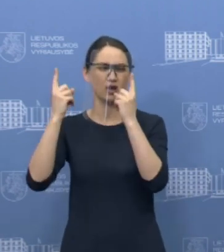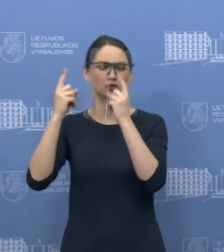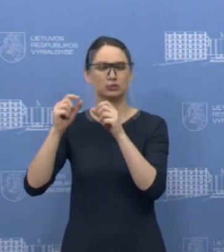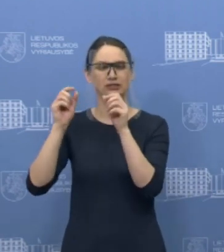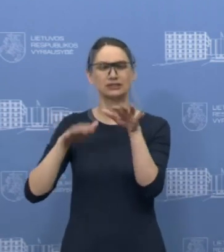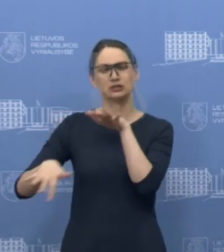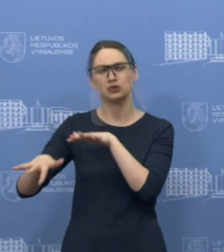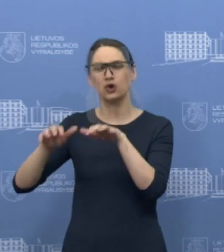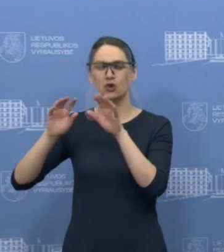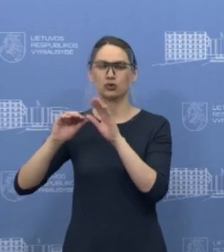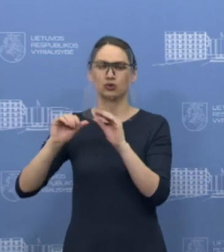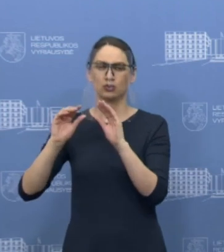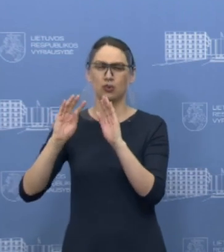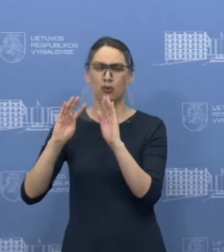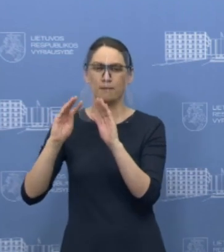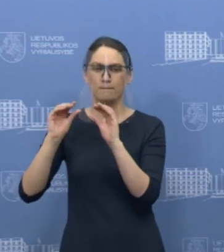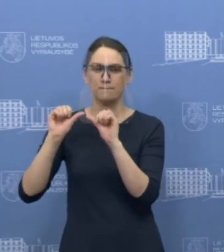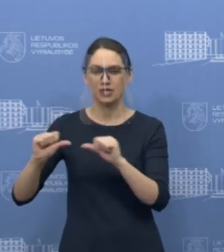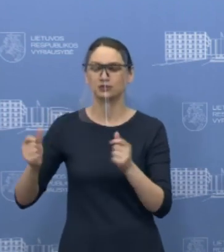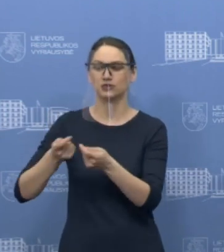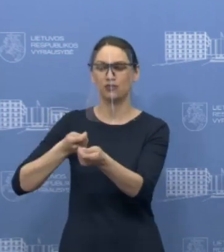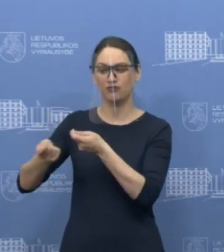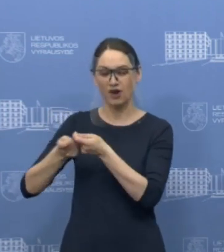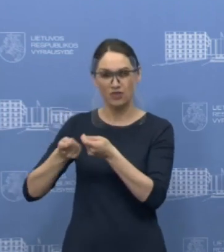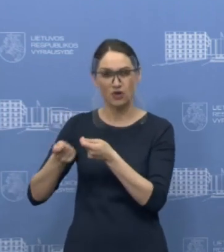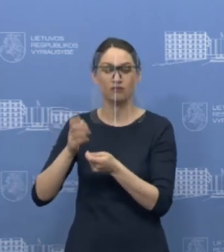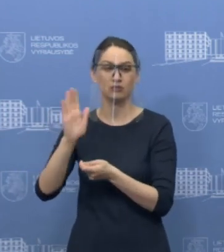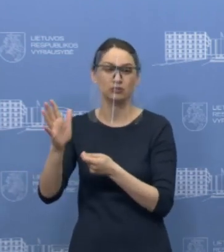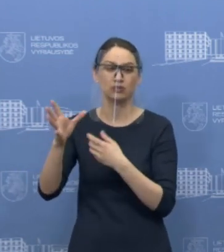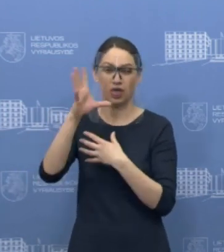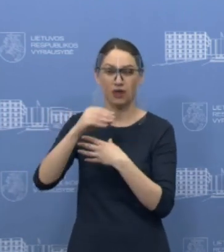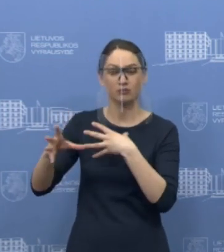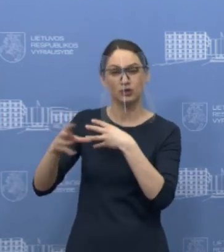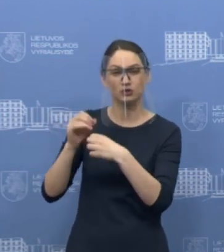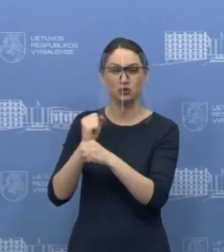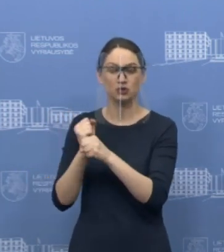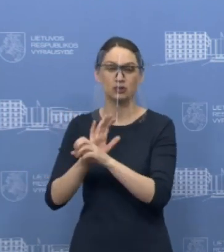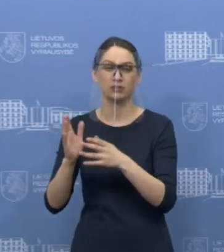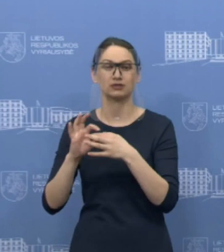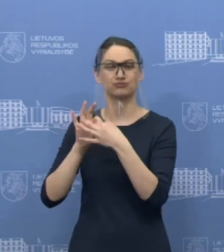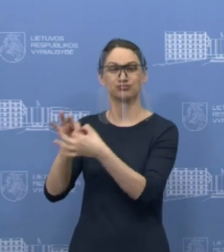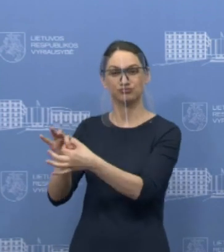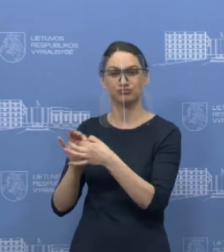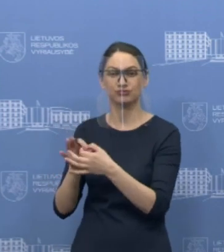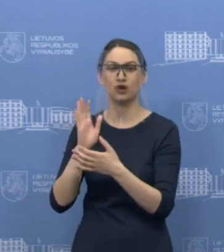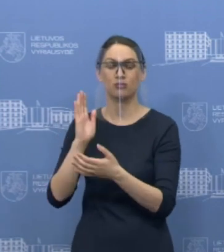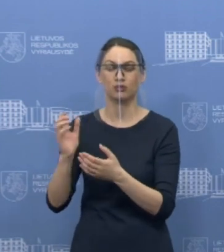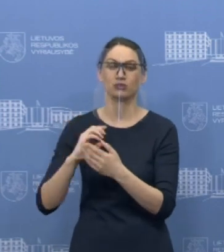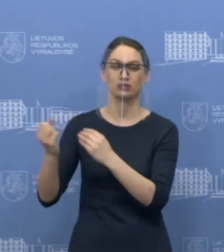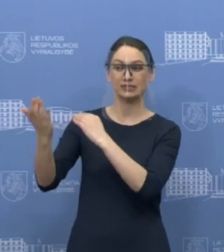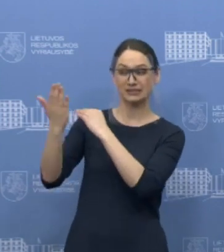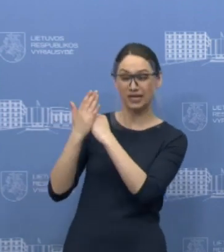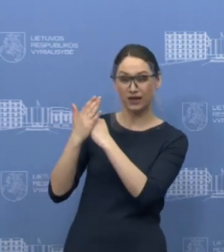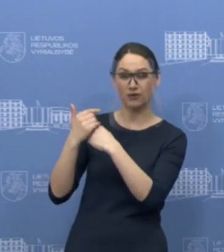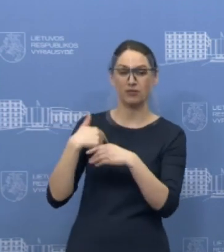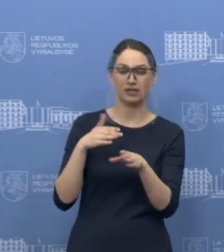savivaldybių vadovai yra pasirengę bendradarbiauti. Bendradarbiauti su tais, iš kurių gauname nurodymus ir bendradarbiauti su tais, kurie